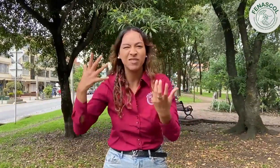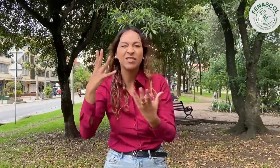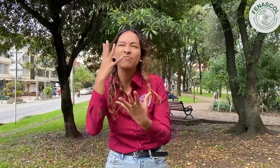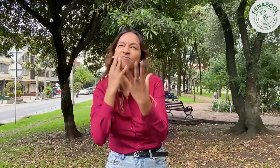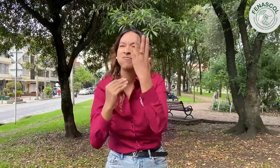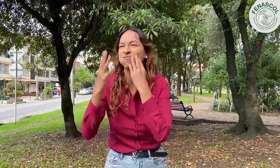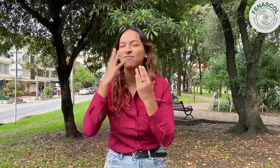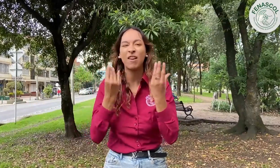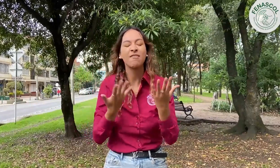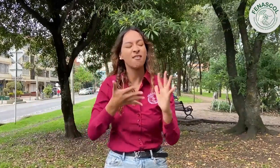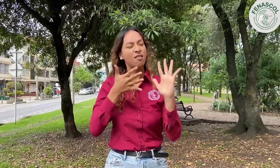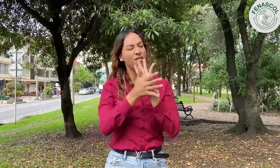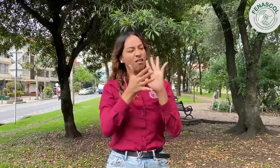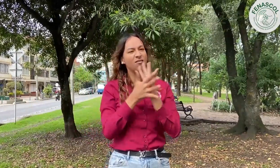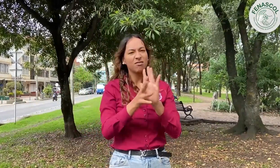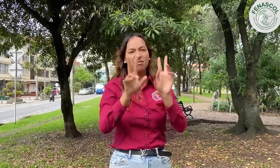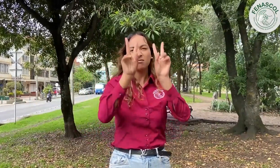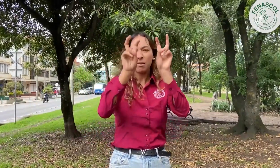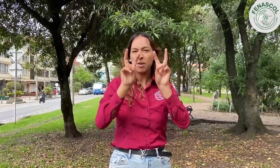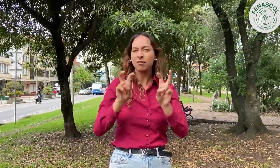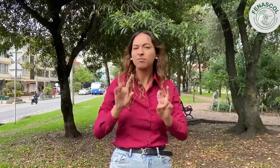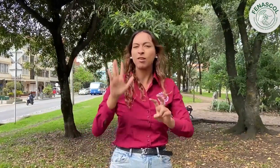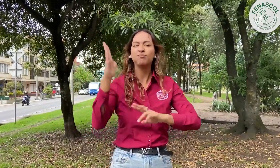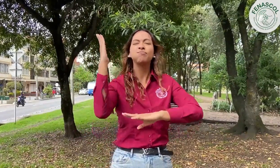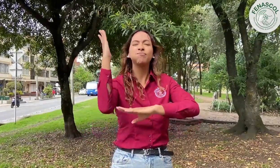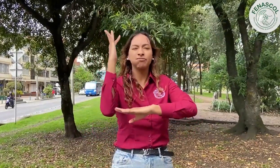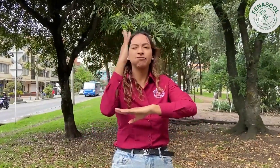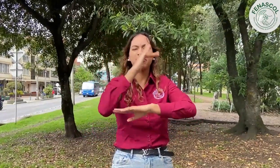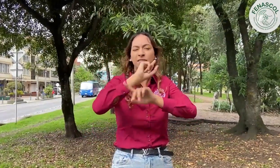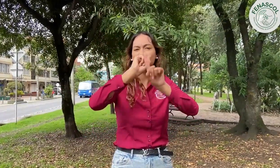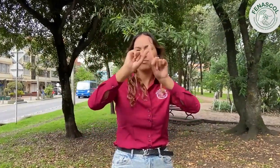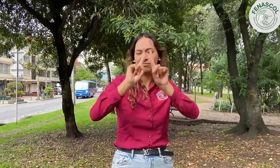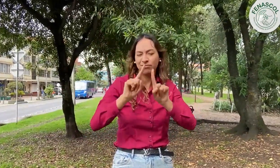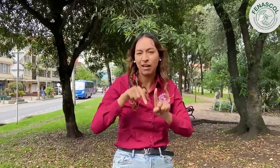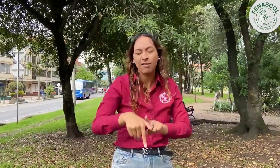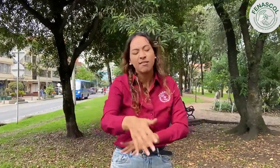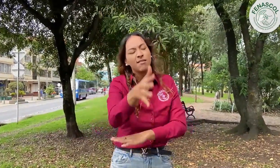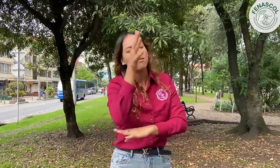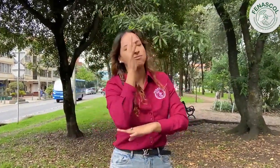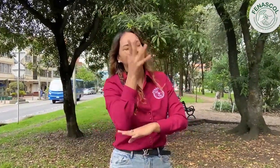su trabajo, gestión y experiencias relacionadas a diversas temáticas.